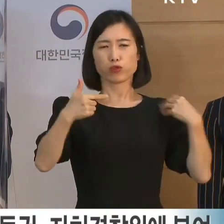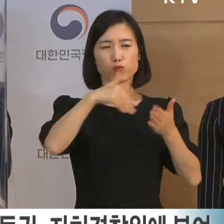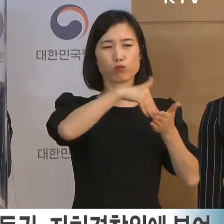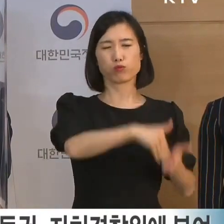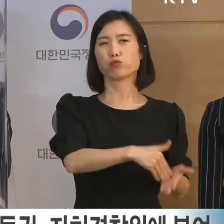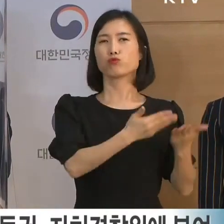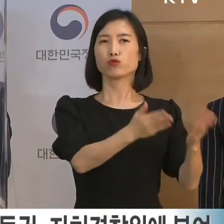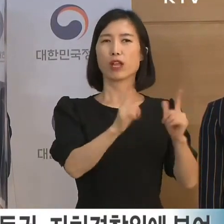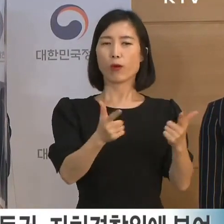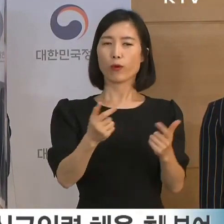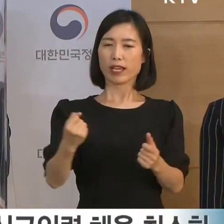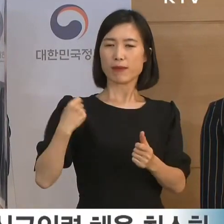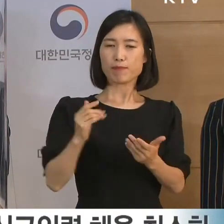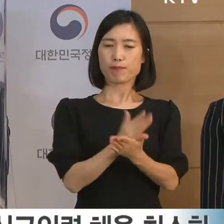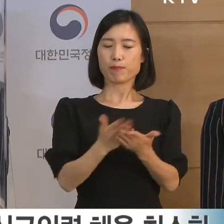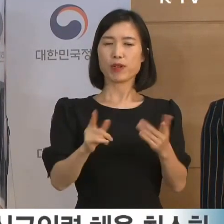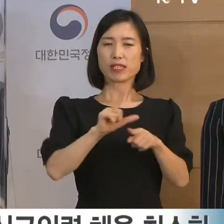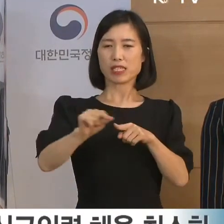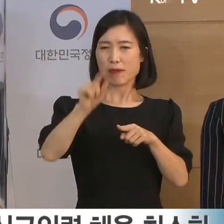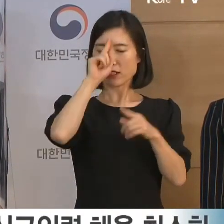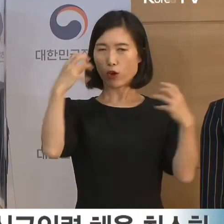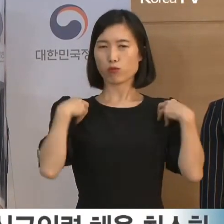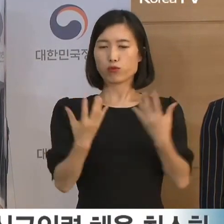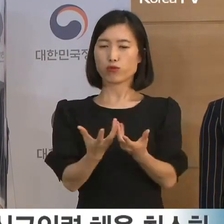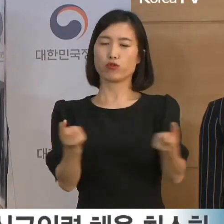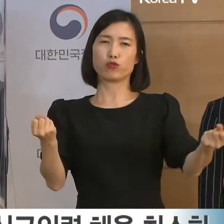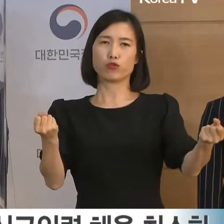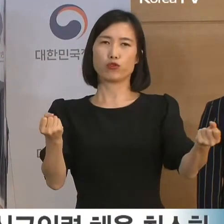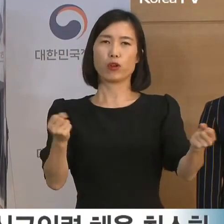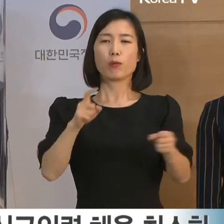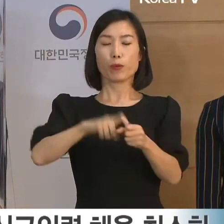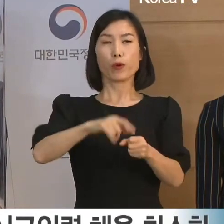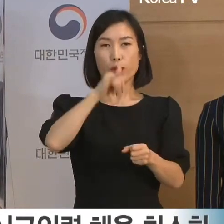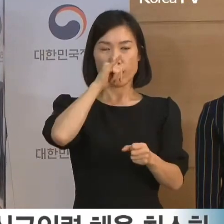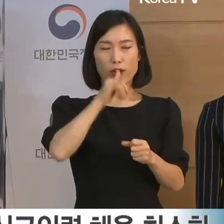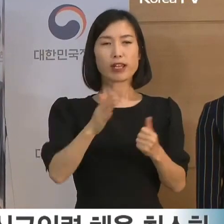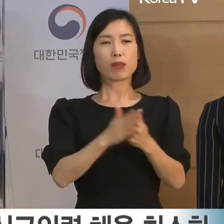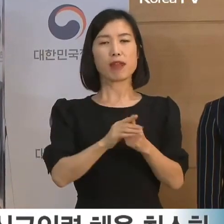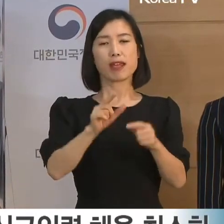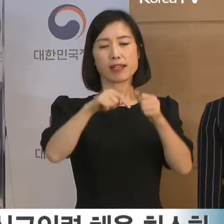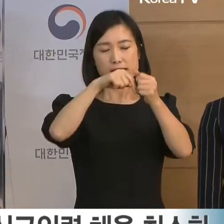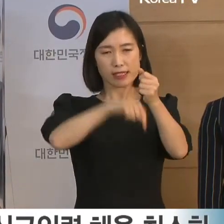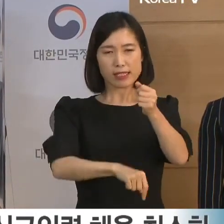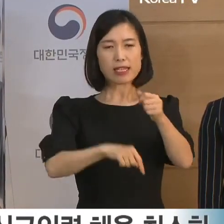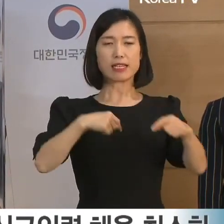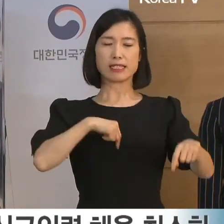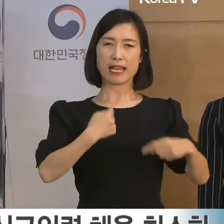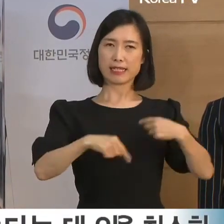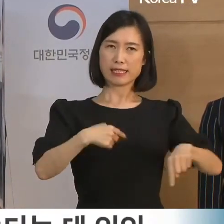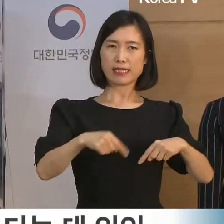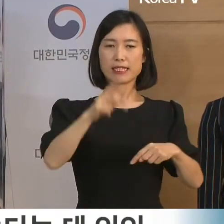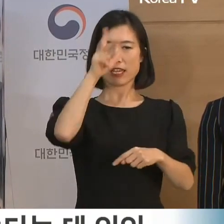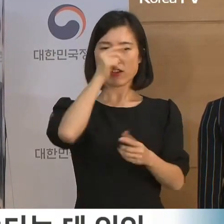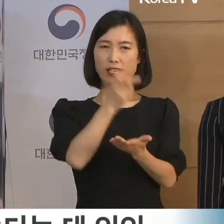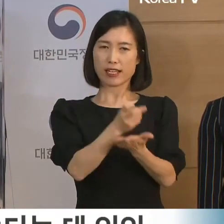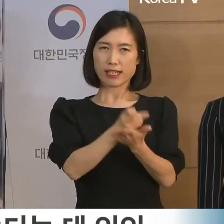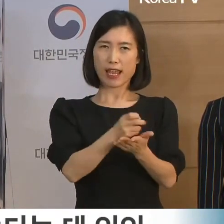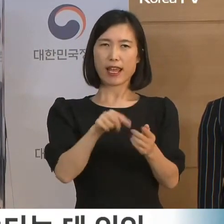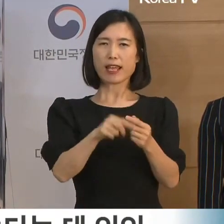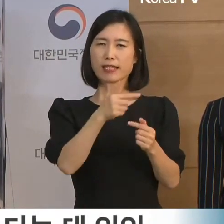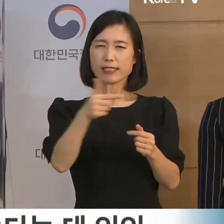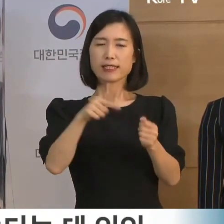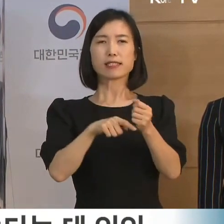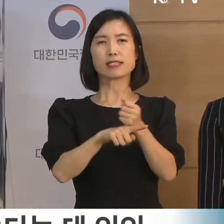찍는다는 데 큰 의의가 있다고 하겠습니다. 아울러 자치경찰제의 도입은 자치분권의 완성이라는 점에서도